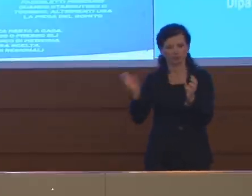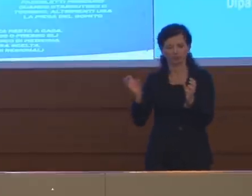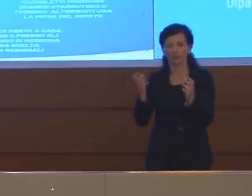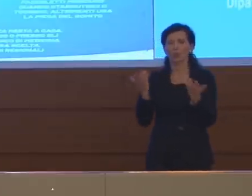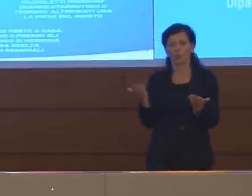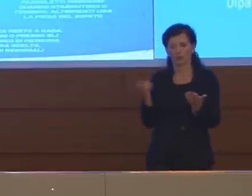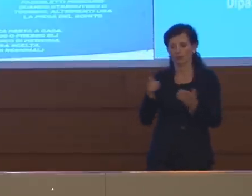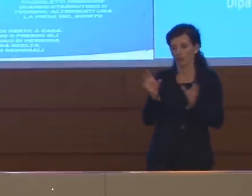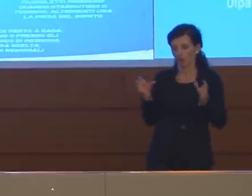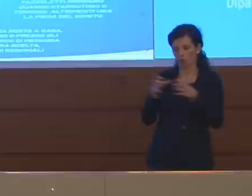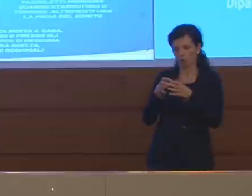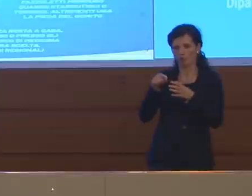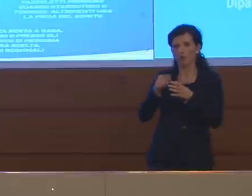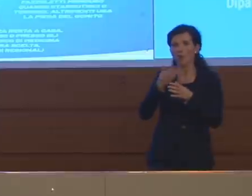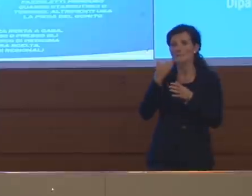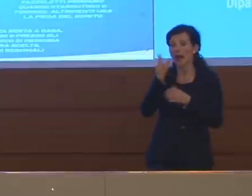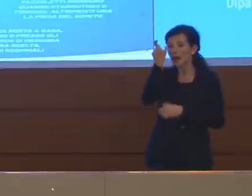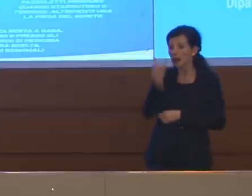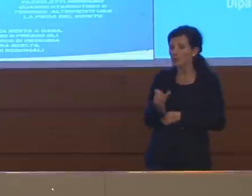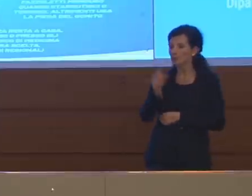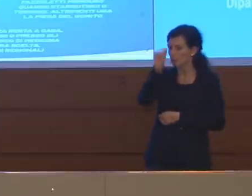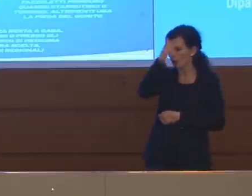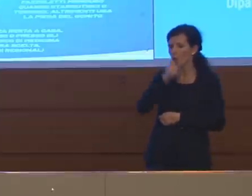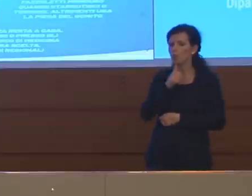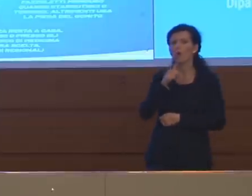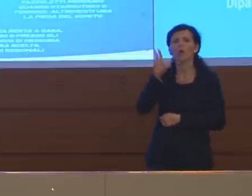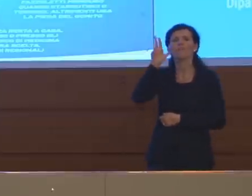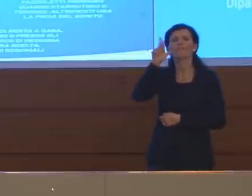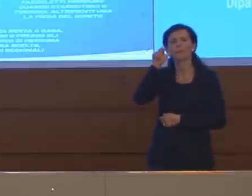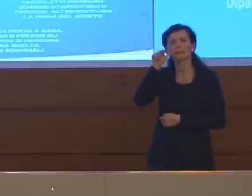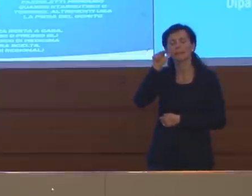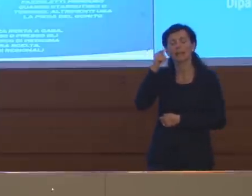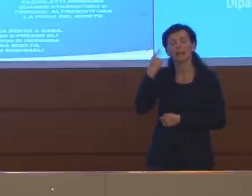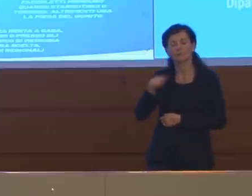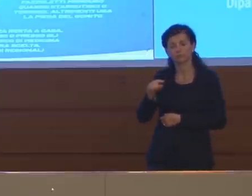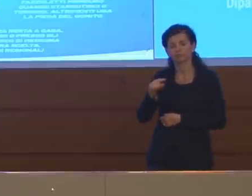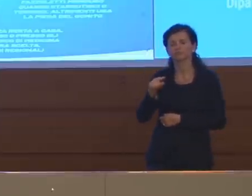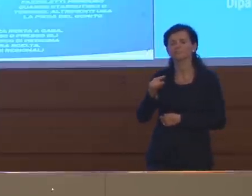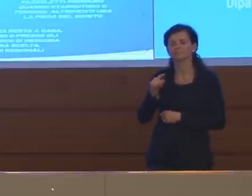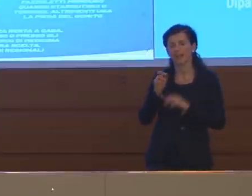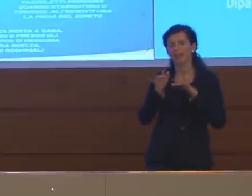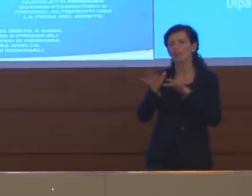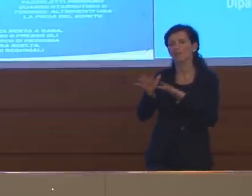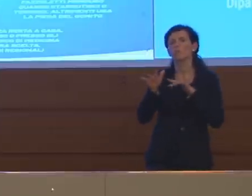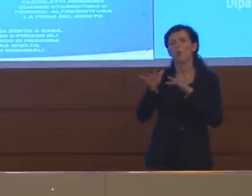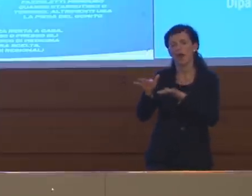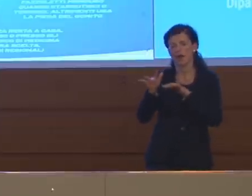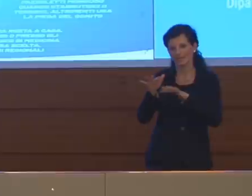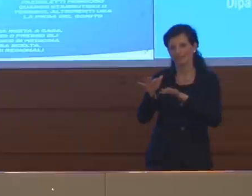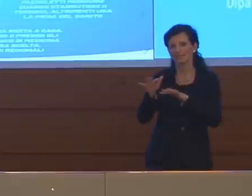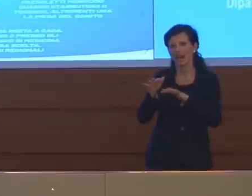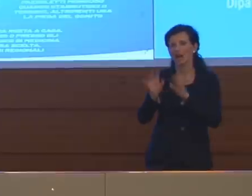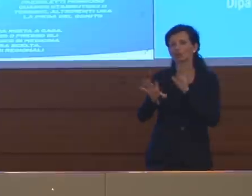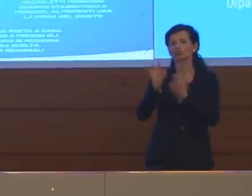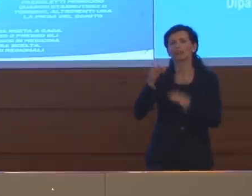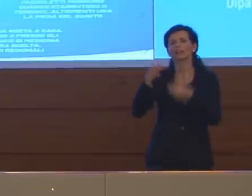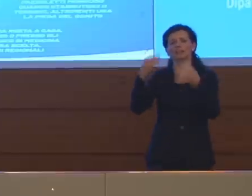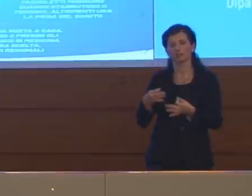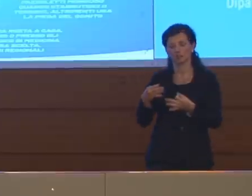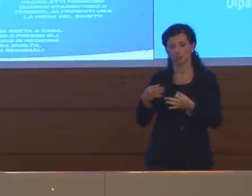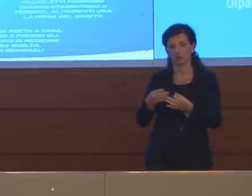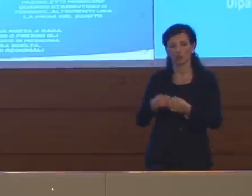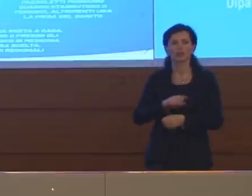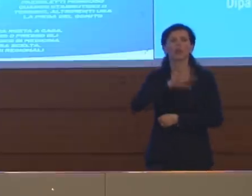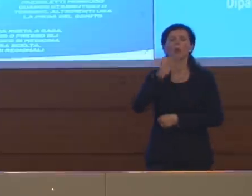'assenza totale di una componente femminile abbia in qualche modo influenzato anche le valutazioni a catena. E poi una domanda invece per il